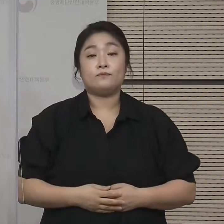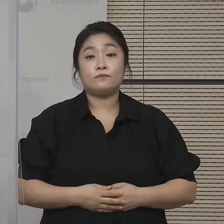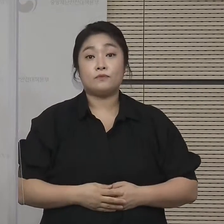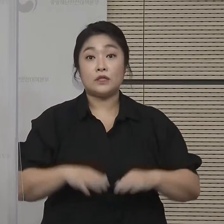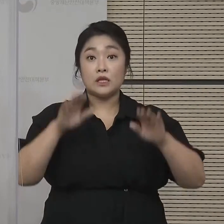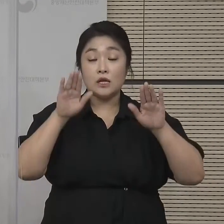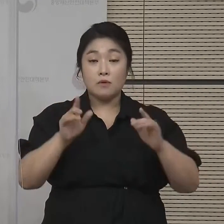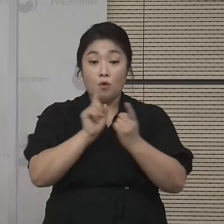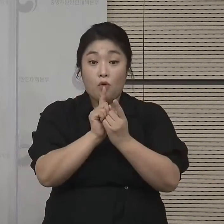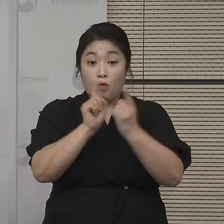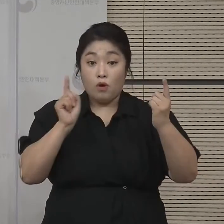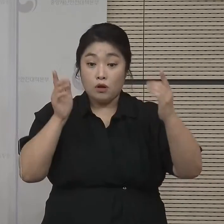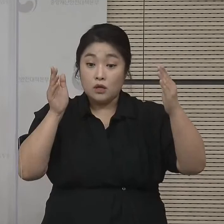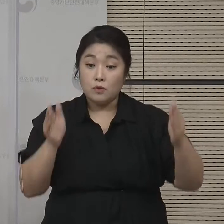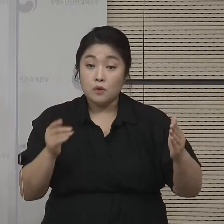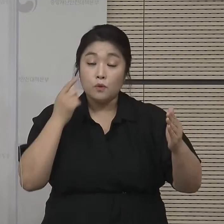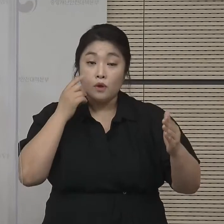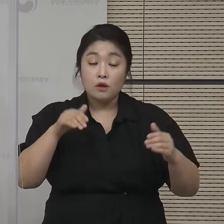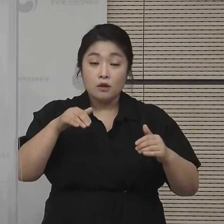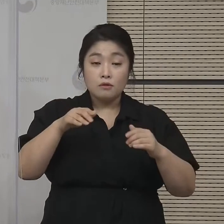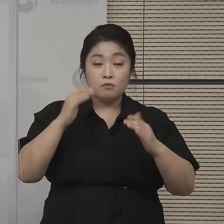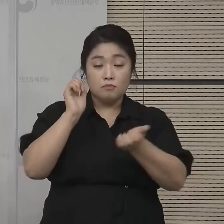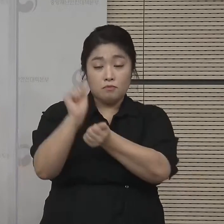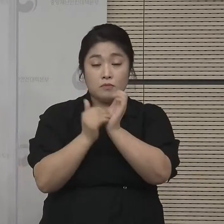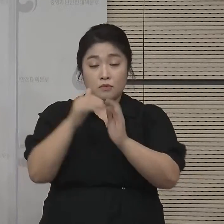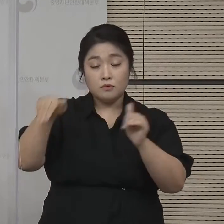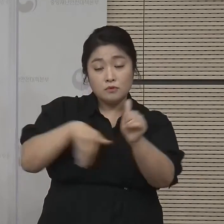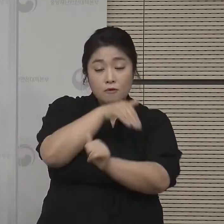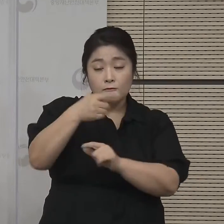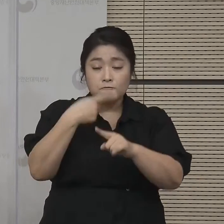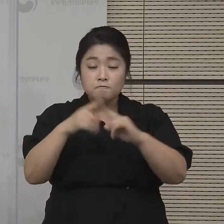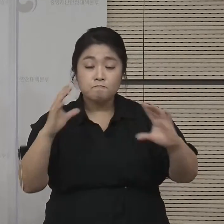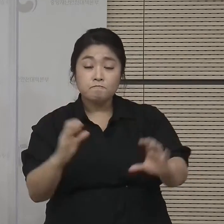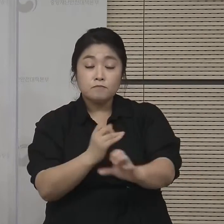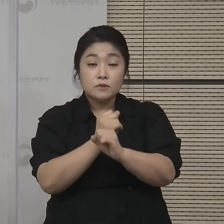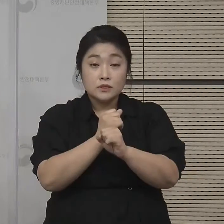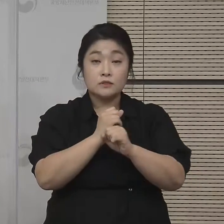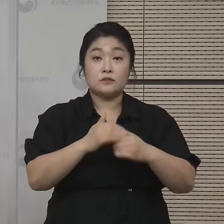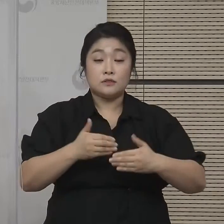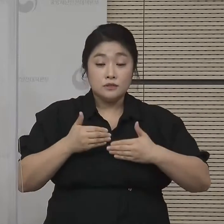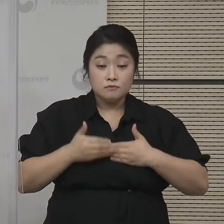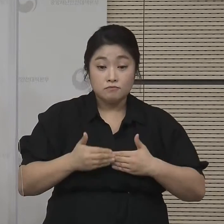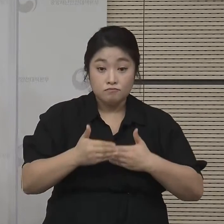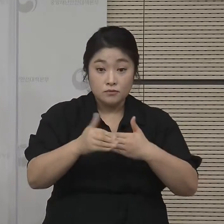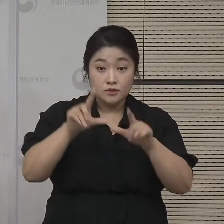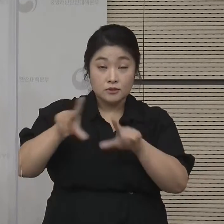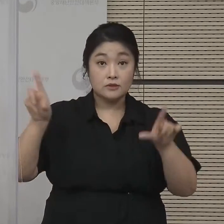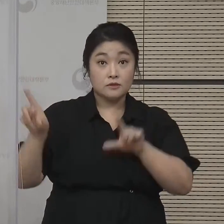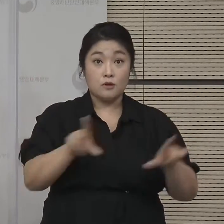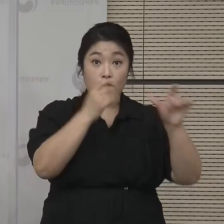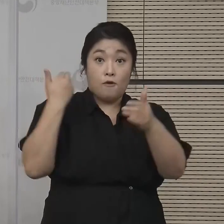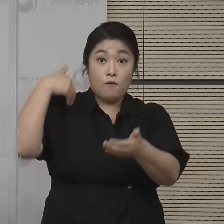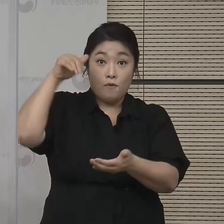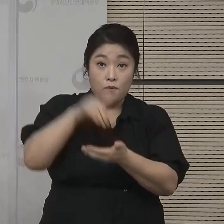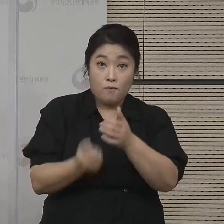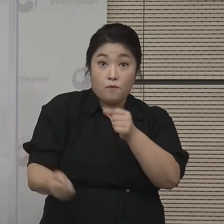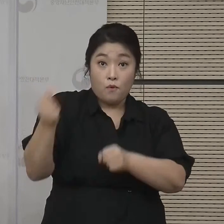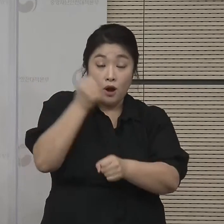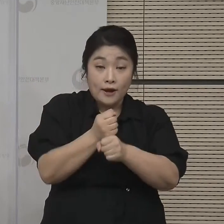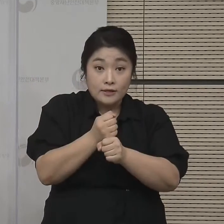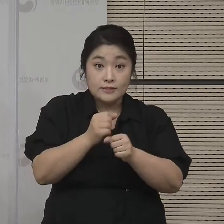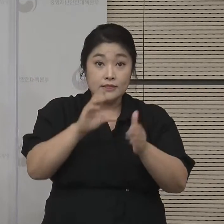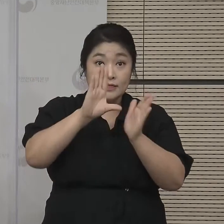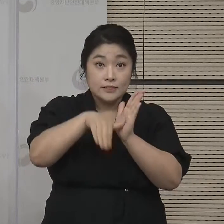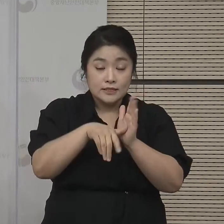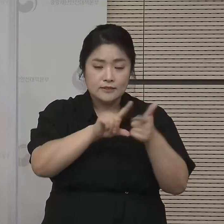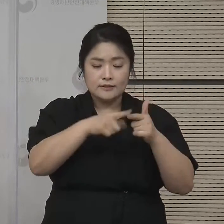이번 거리 두기 기간 동안 방역사항을 평업적으로 평가하고 일상회복지원회 등의 의견 수렴을 거쳐 일상회복 전환 시기를